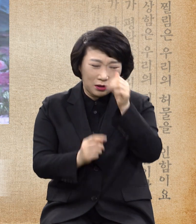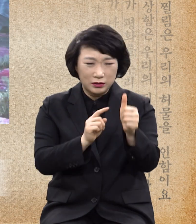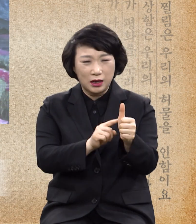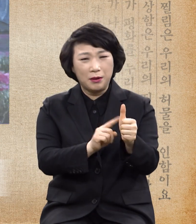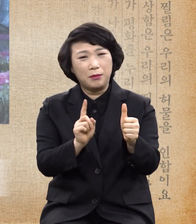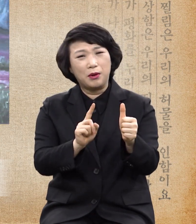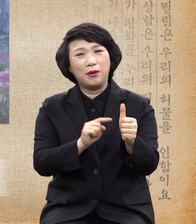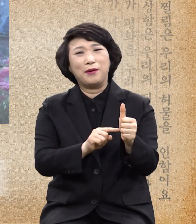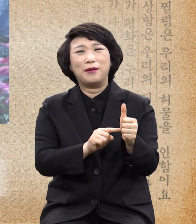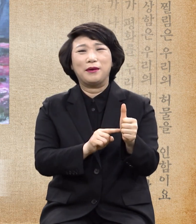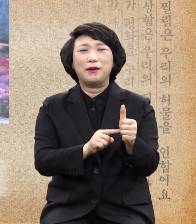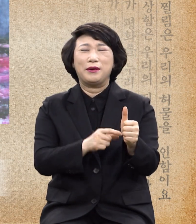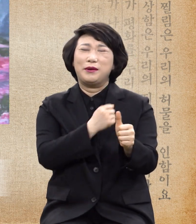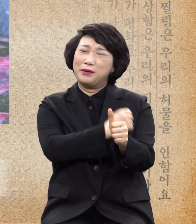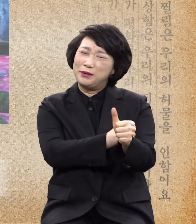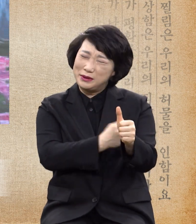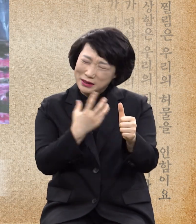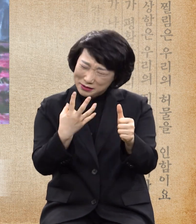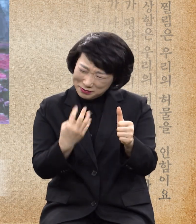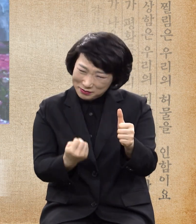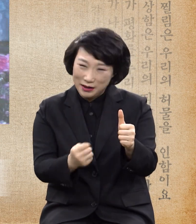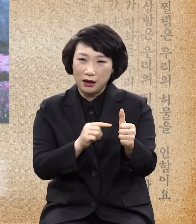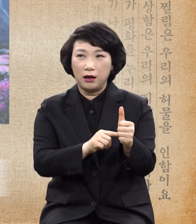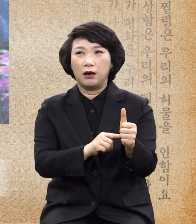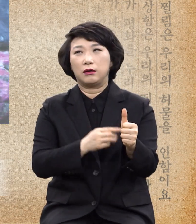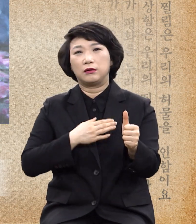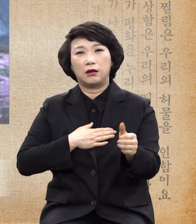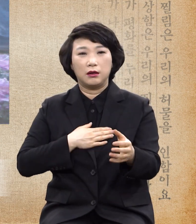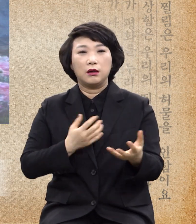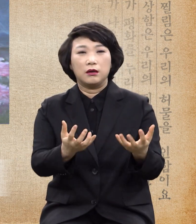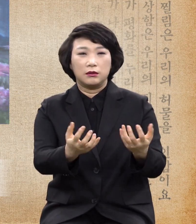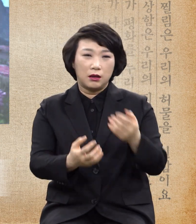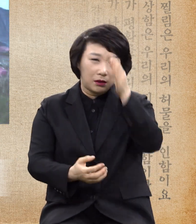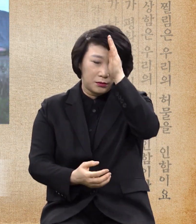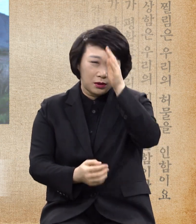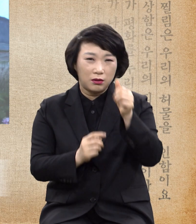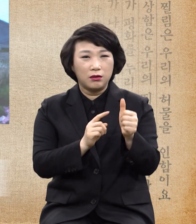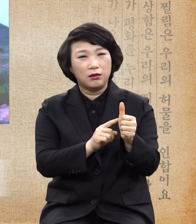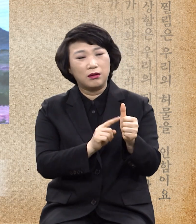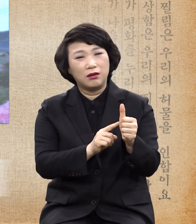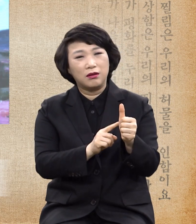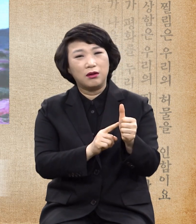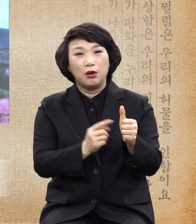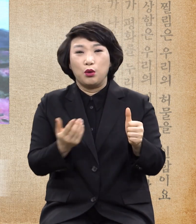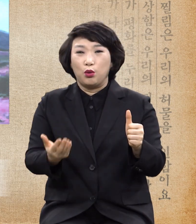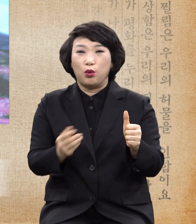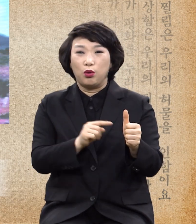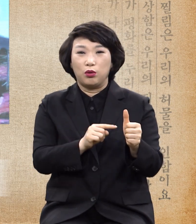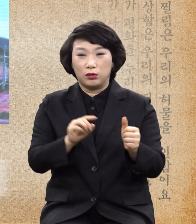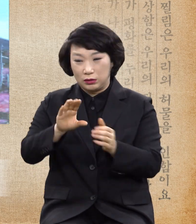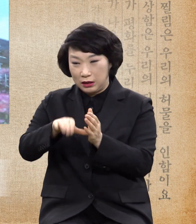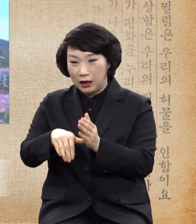실감하고 있는 거예요 나는 나병 환자다 근데 그때는 나병 환자를